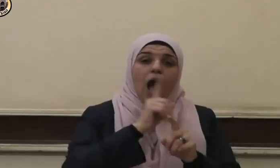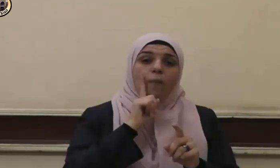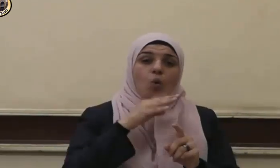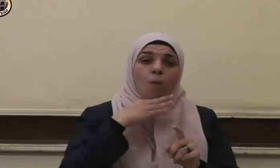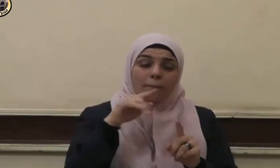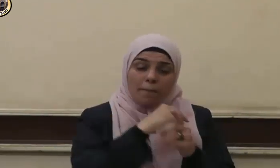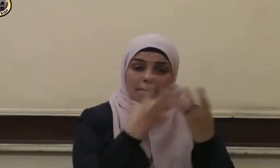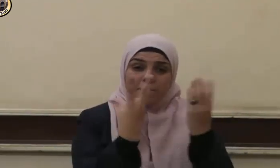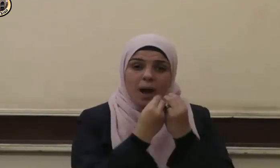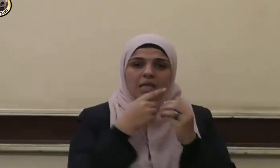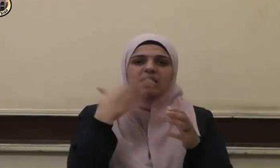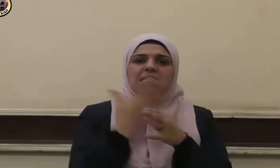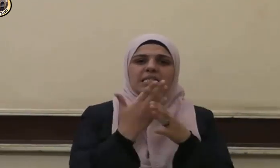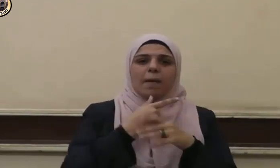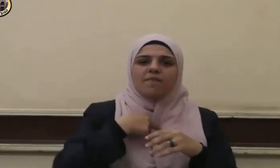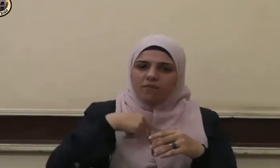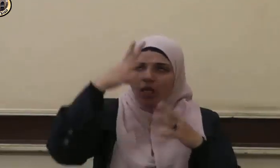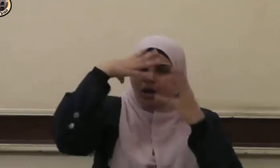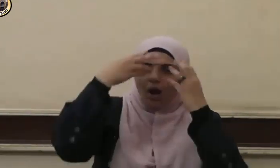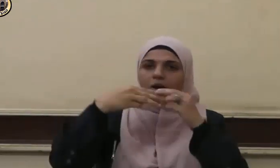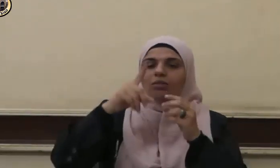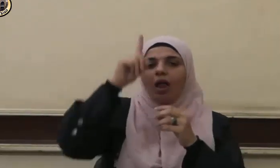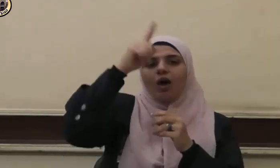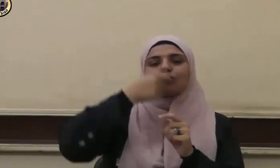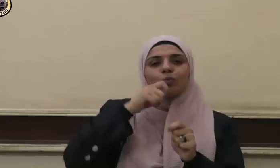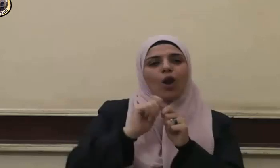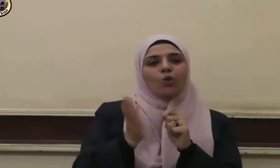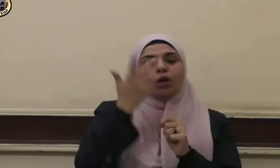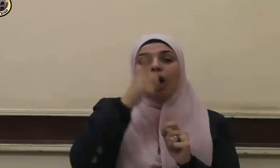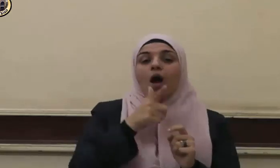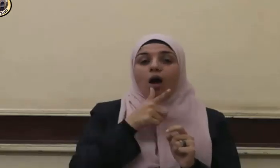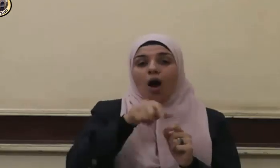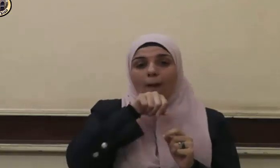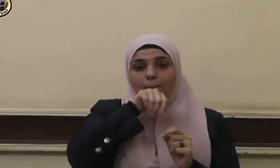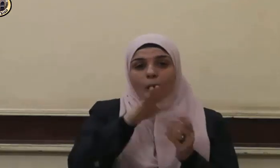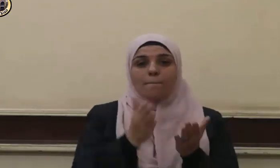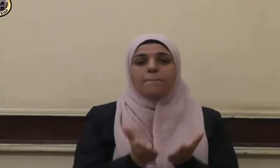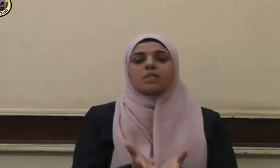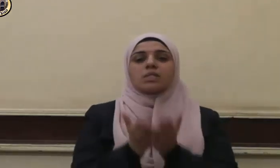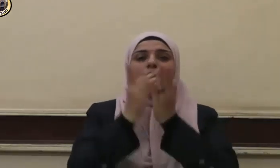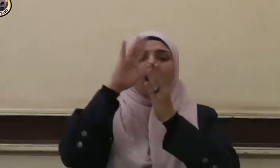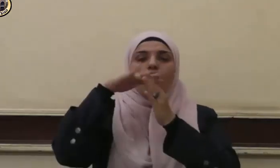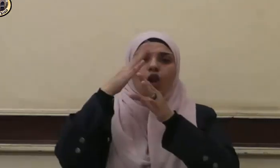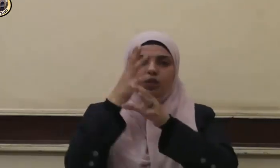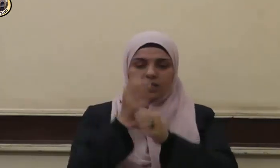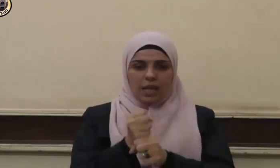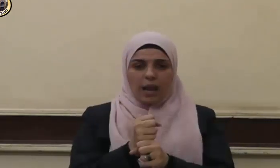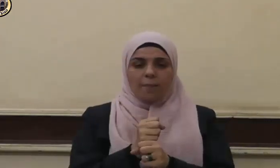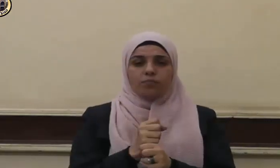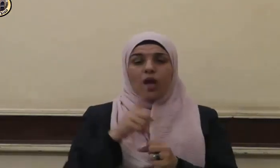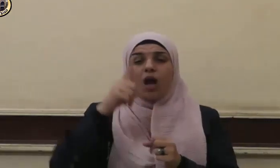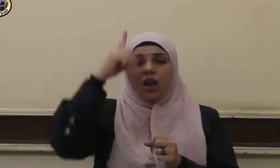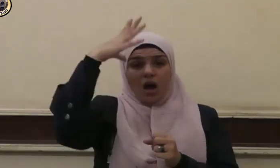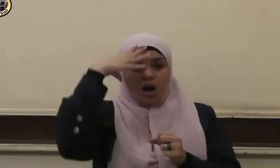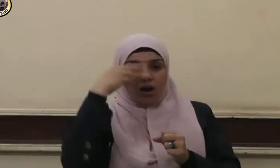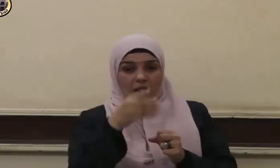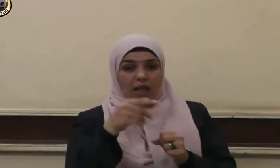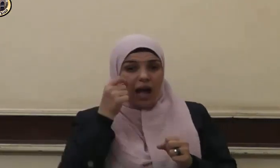سبب في رضى الله تعالى فقد قال صلى الله عليه وسلم رضى الله